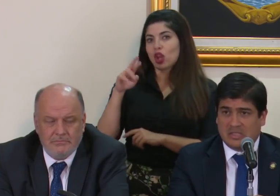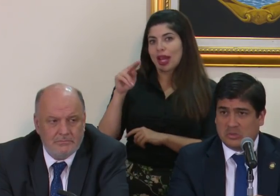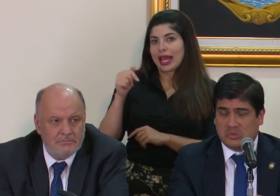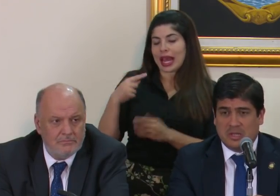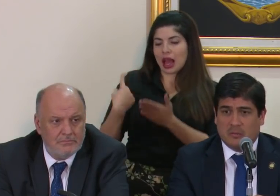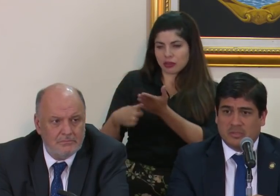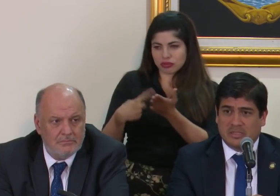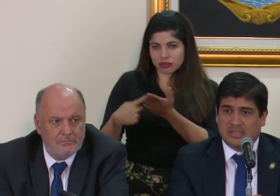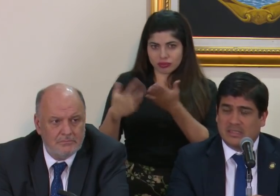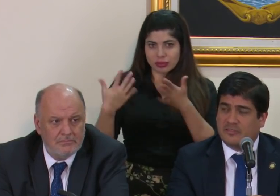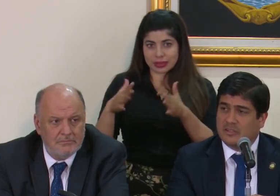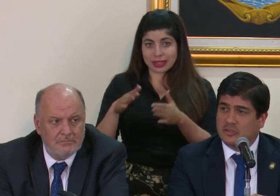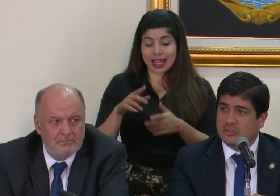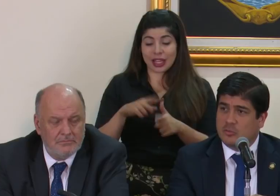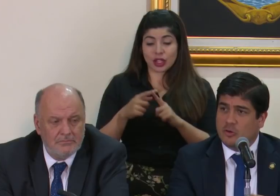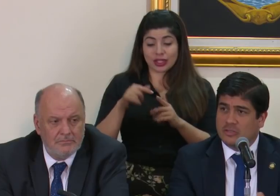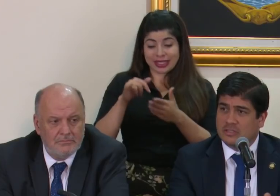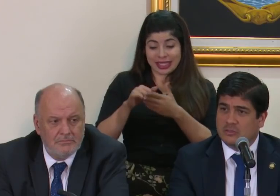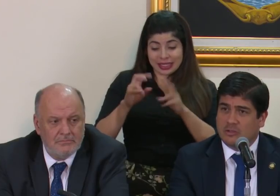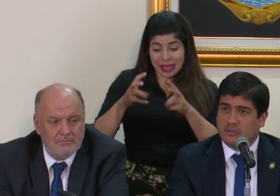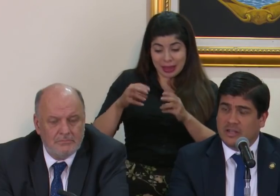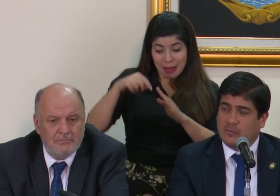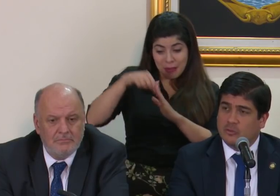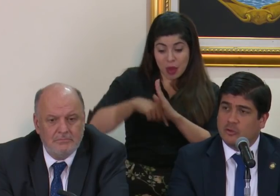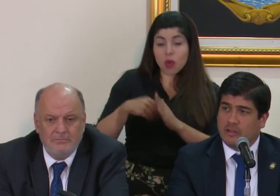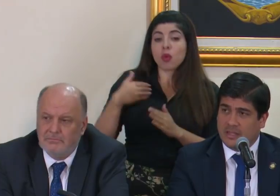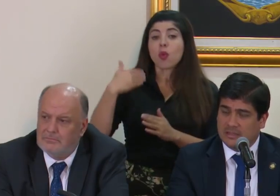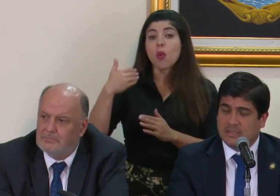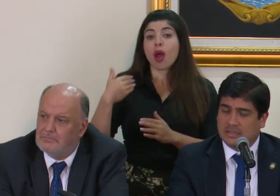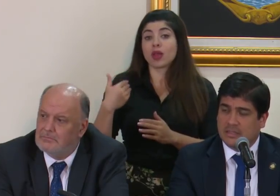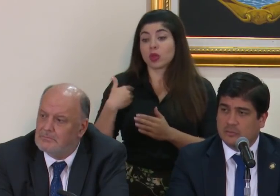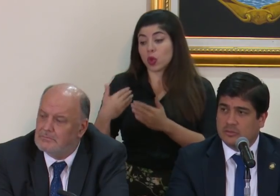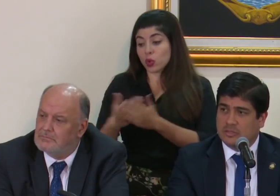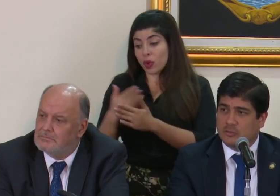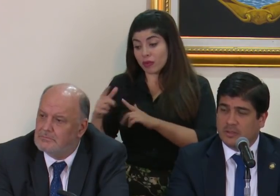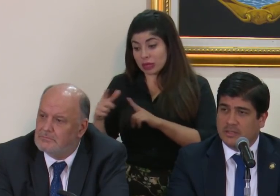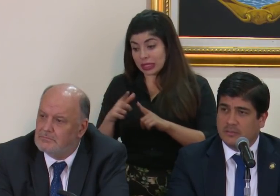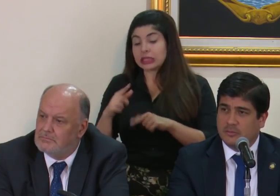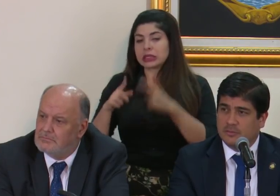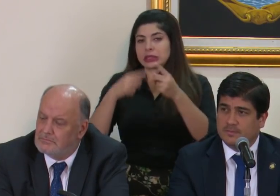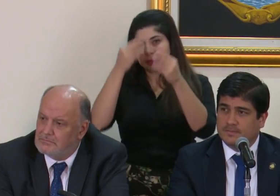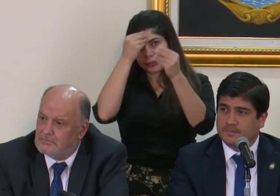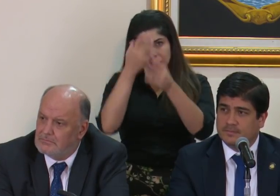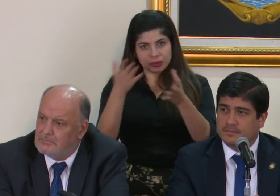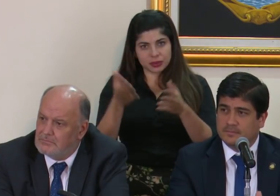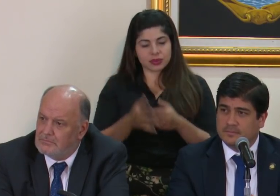y eso, pues en esas definiciones como otras, cuando tengamos novedades las haremos, las compartiremos.